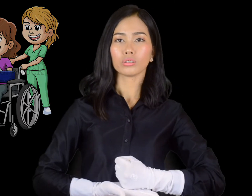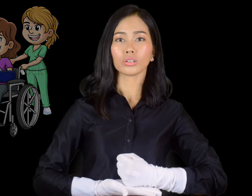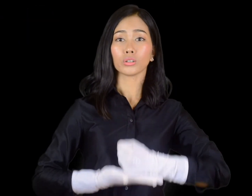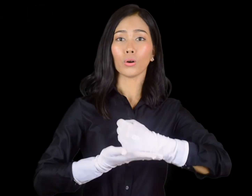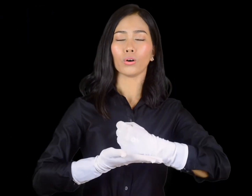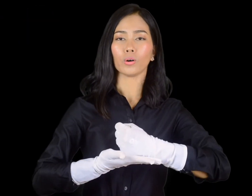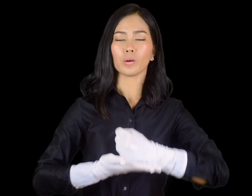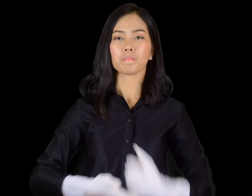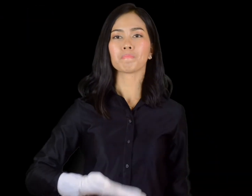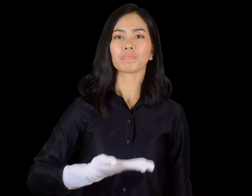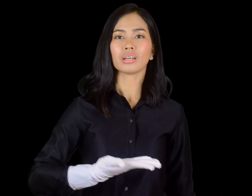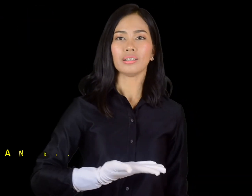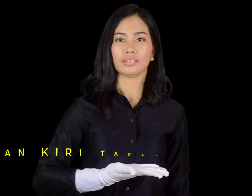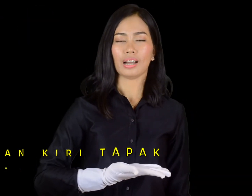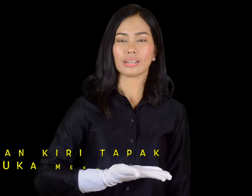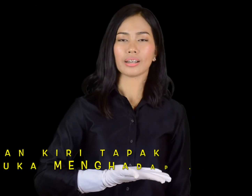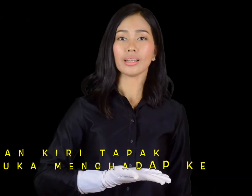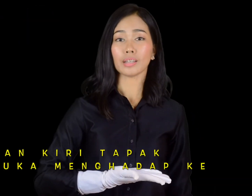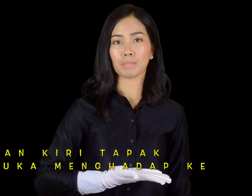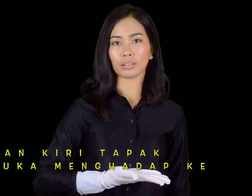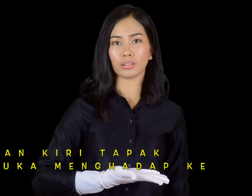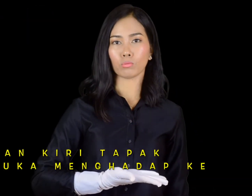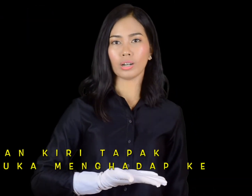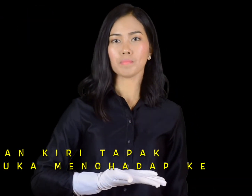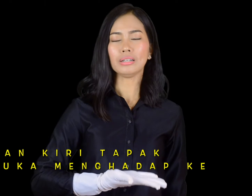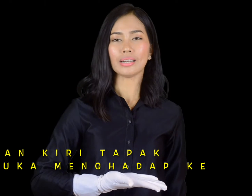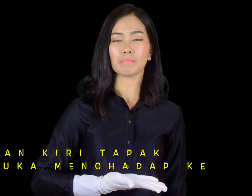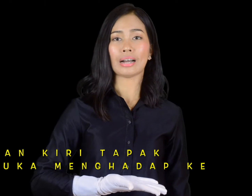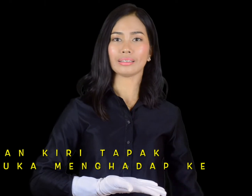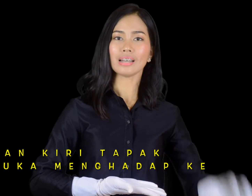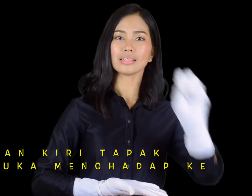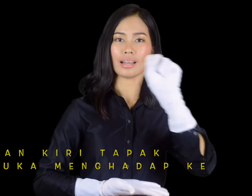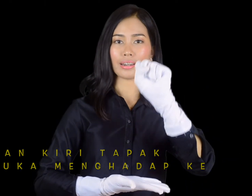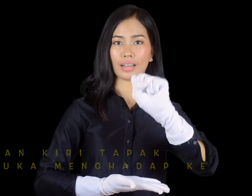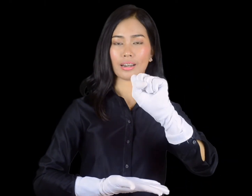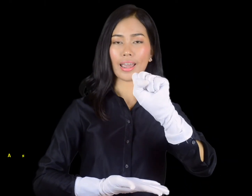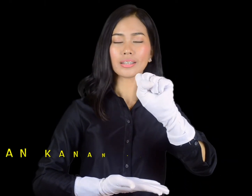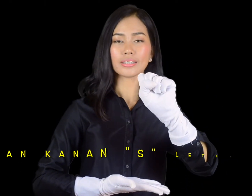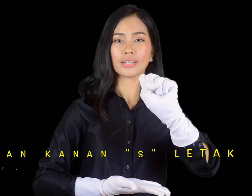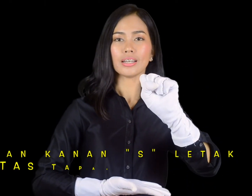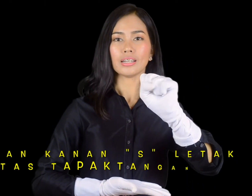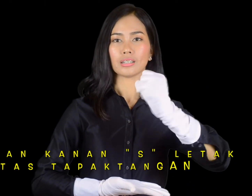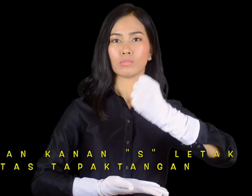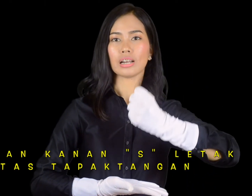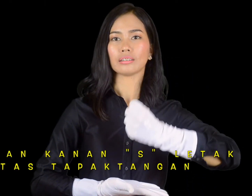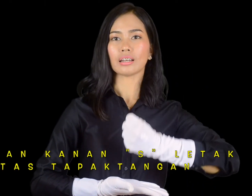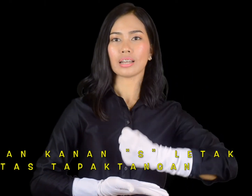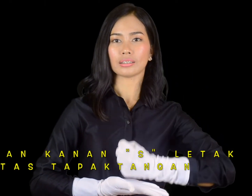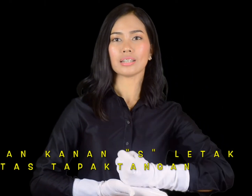Tolong. Tangan kiri, tapak terbuka menghadap ke atas, tangan kanan S, kemudian letak di atas,